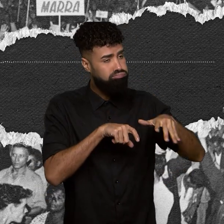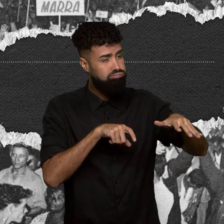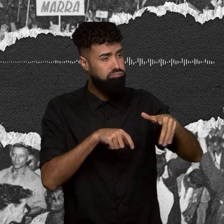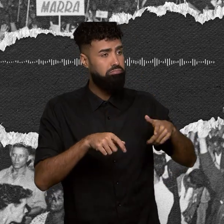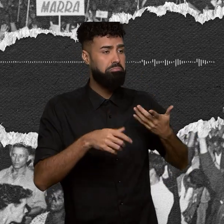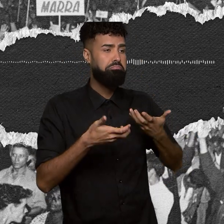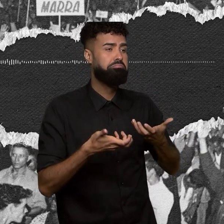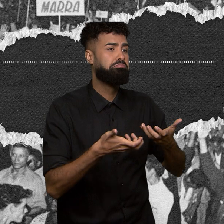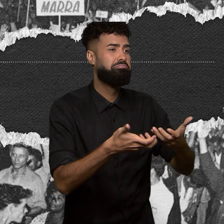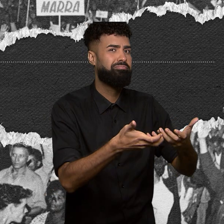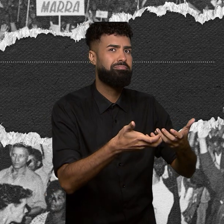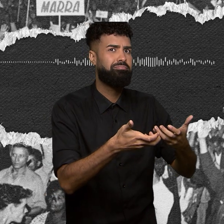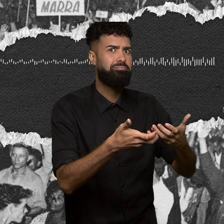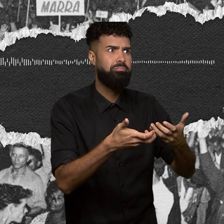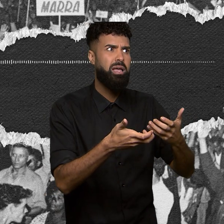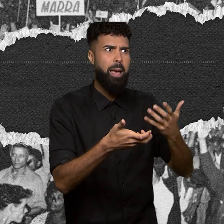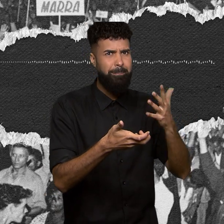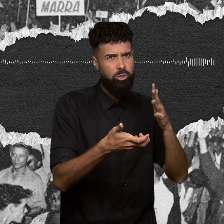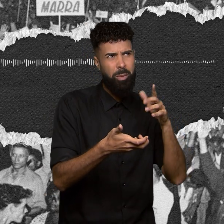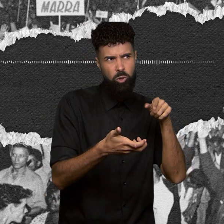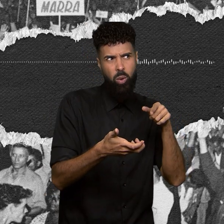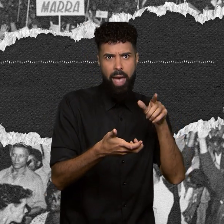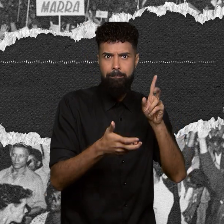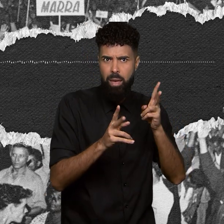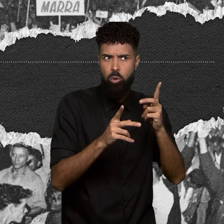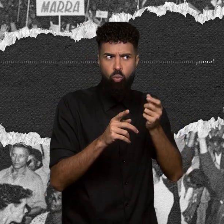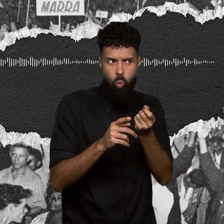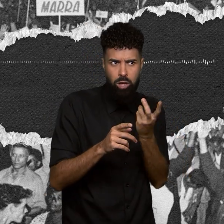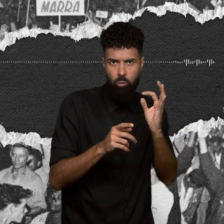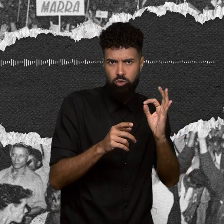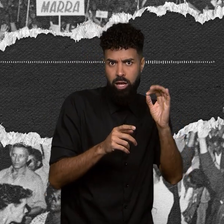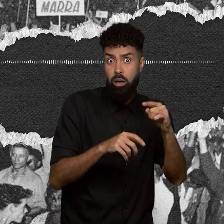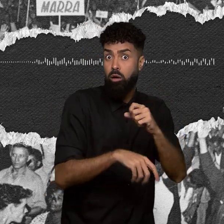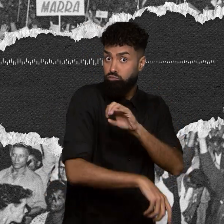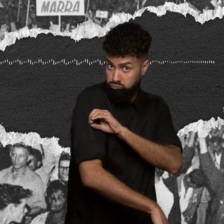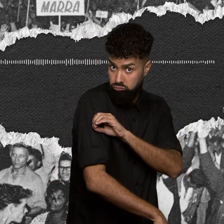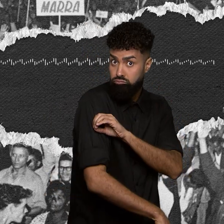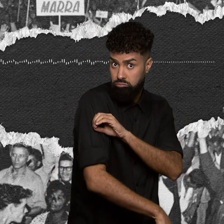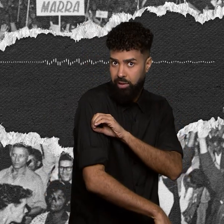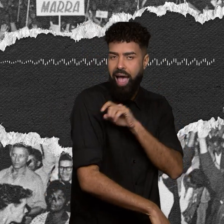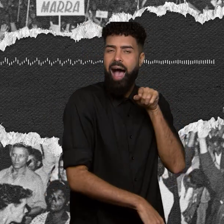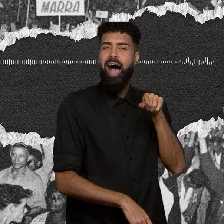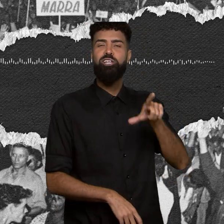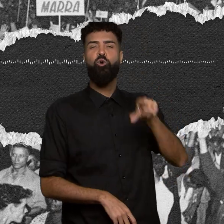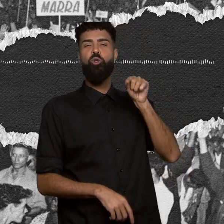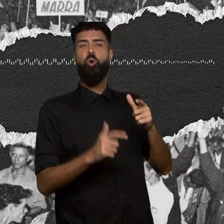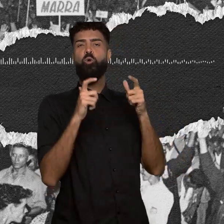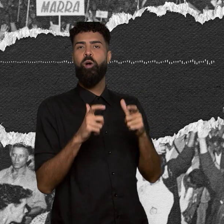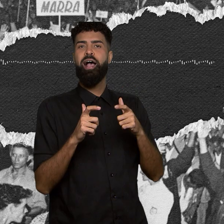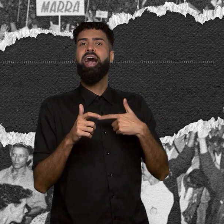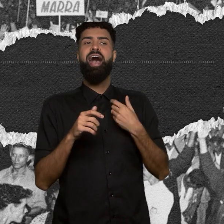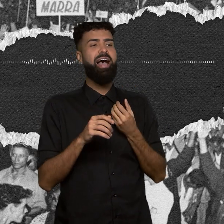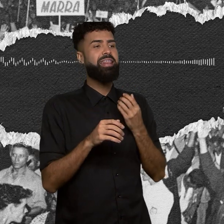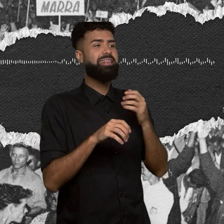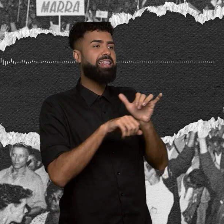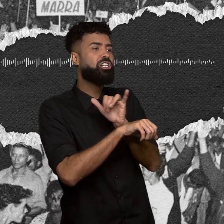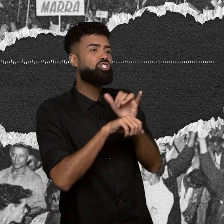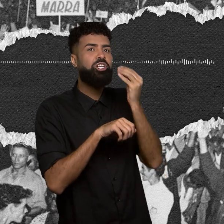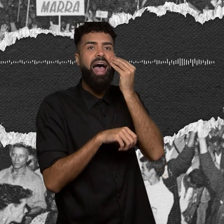proporção de analfabetos. Foi este o lugar escolhido para aplicar o sistema de ensino que vinha sendo desenvolvido e que tinha